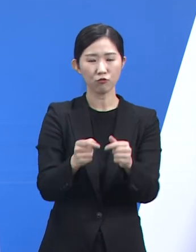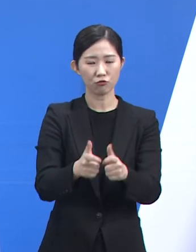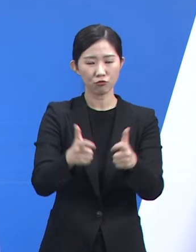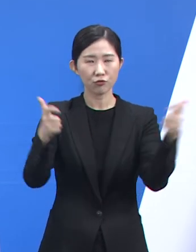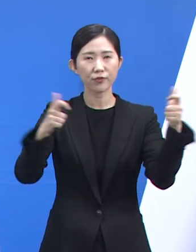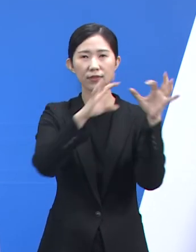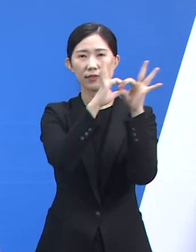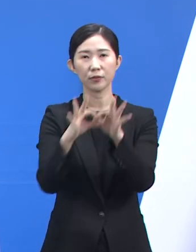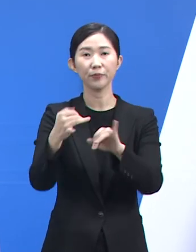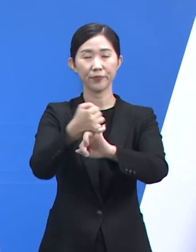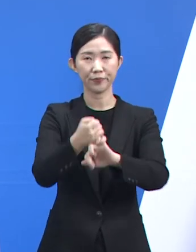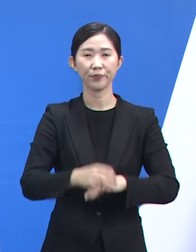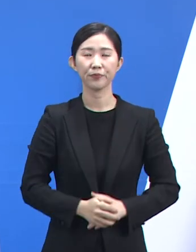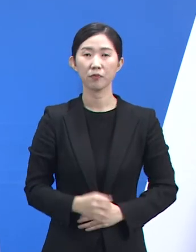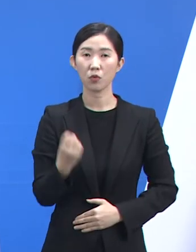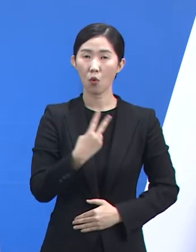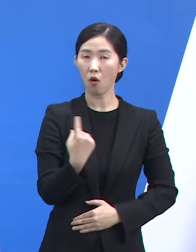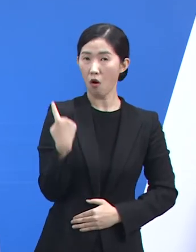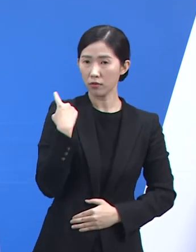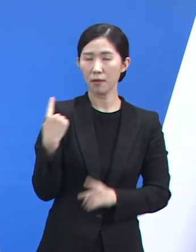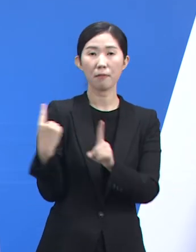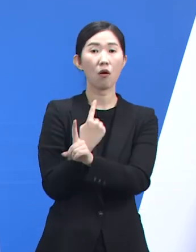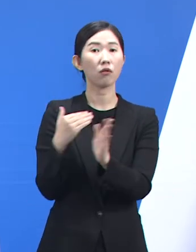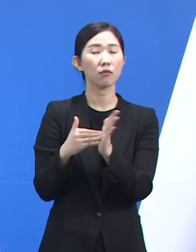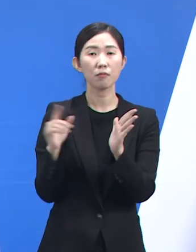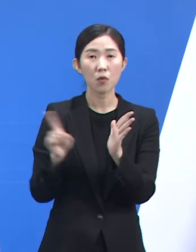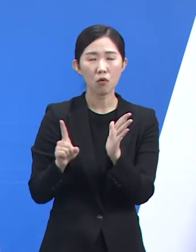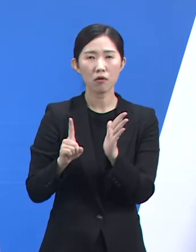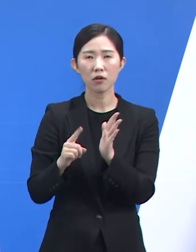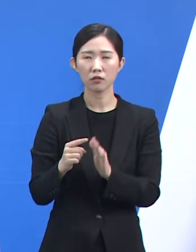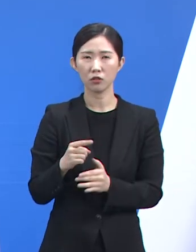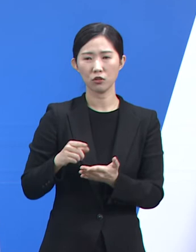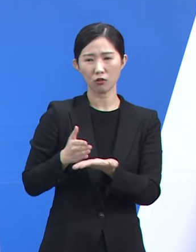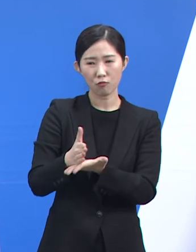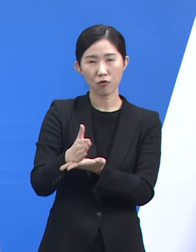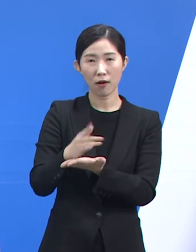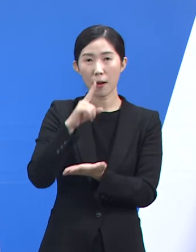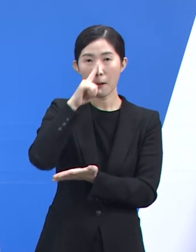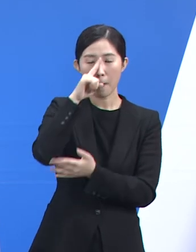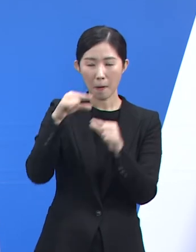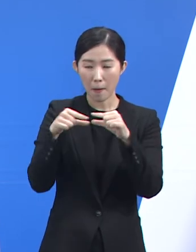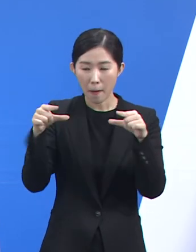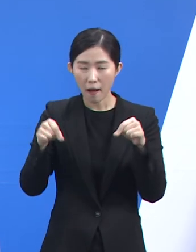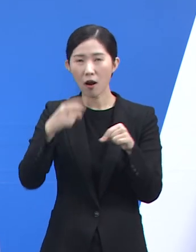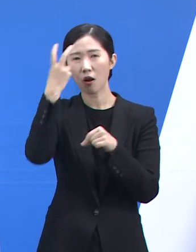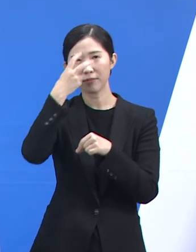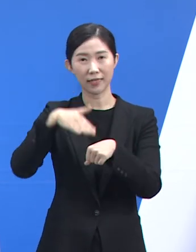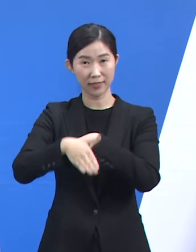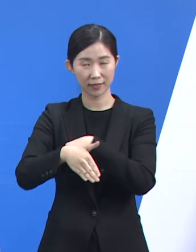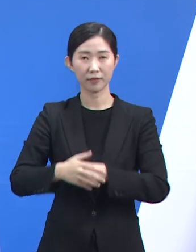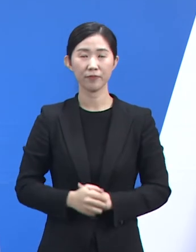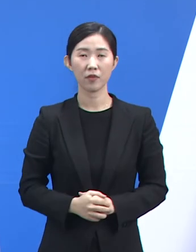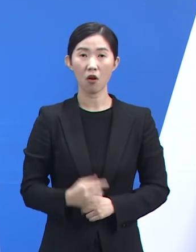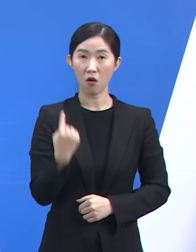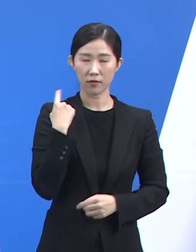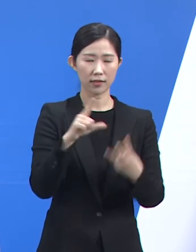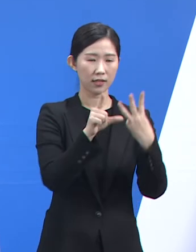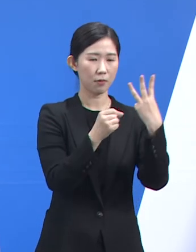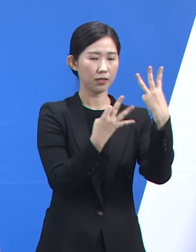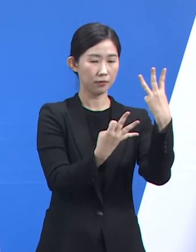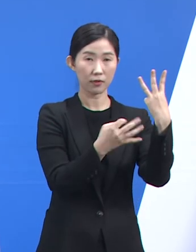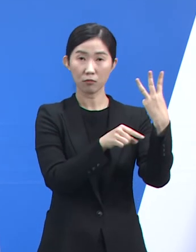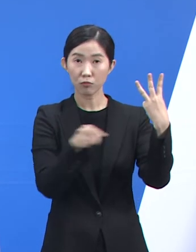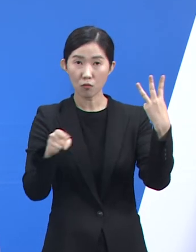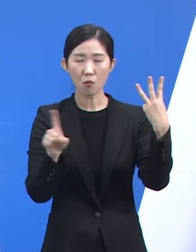그리고 어제부터 변경된 전문가용 신속항원검사 운영개성 방안 관련입니다. 어제 3월 14일부터 한